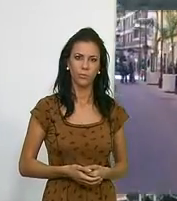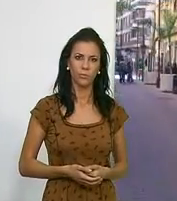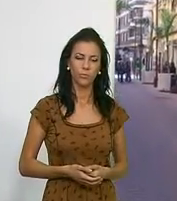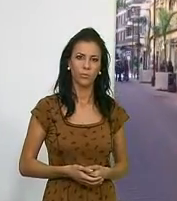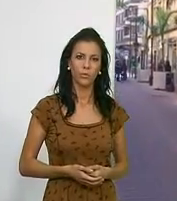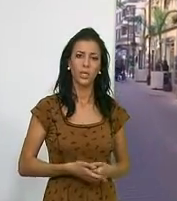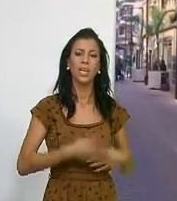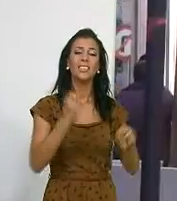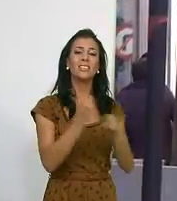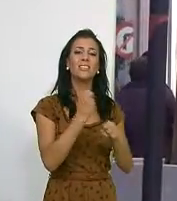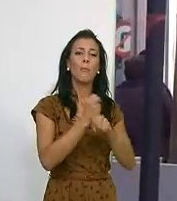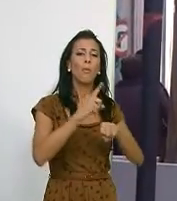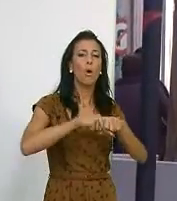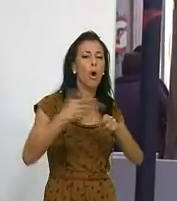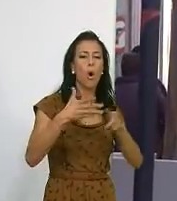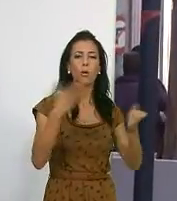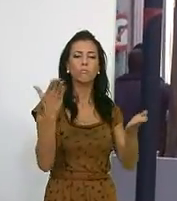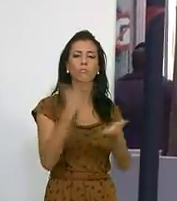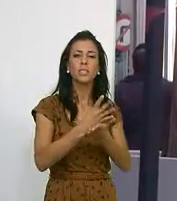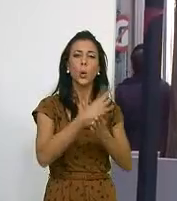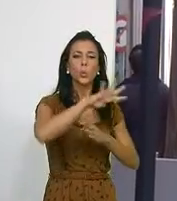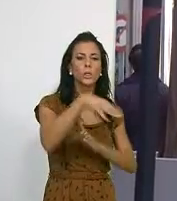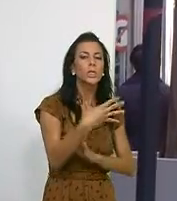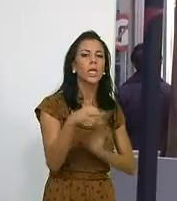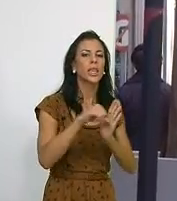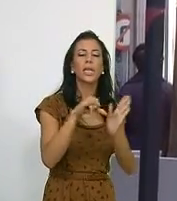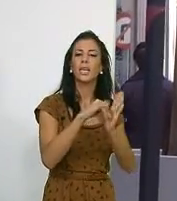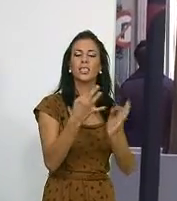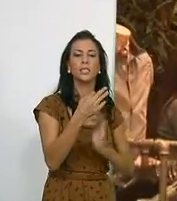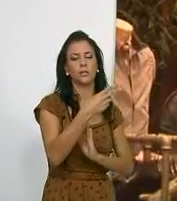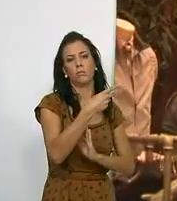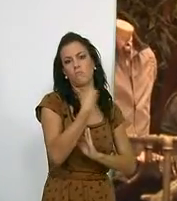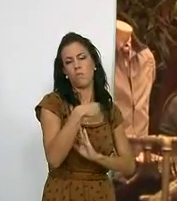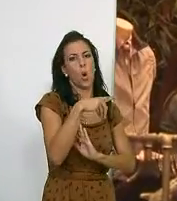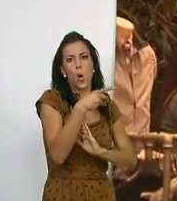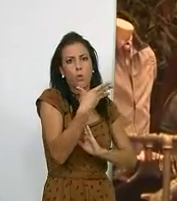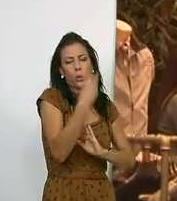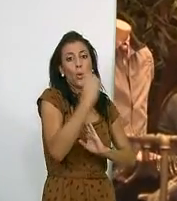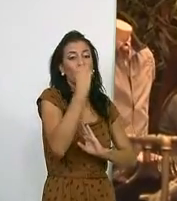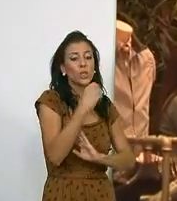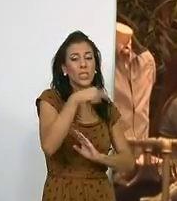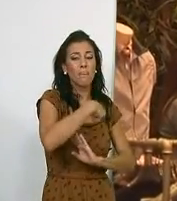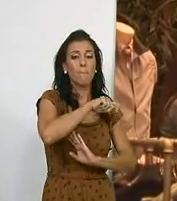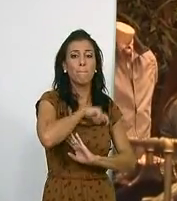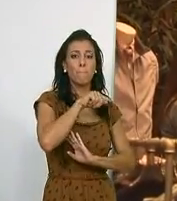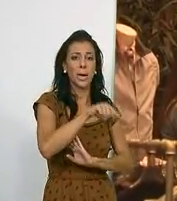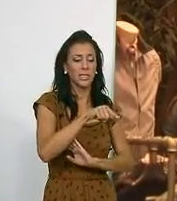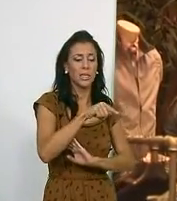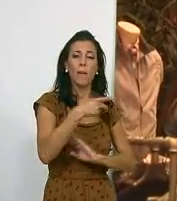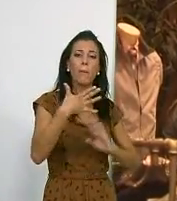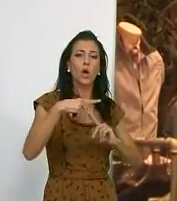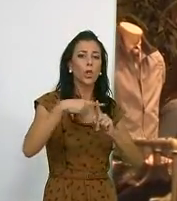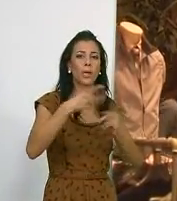El empleo a tiempo parcial alcanzó cerca del 13% en España en el año 2011 frente al